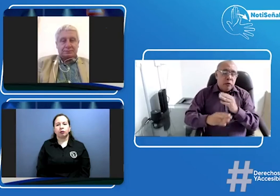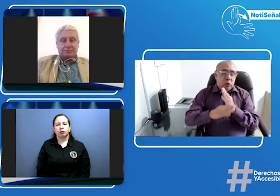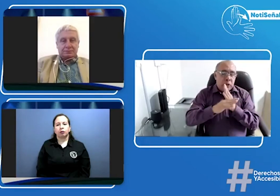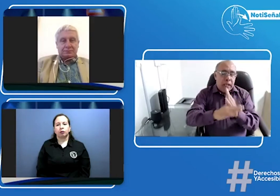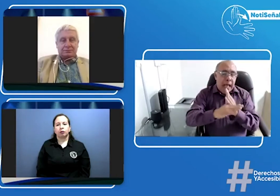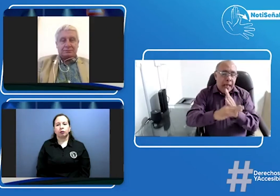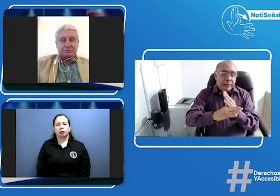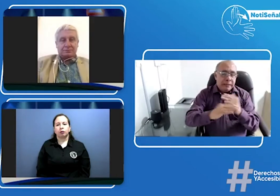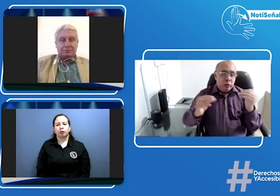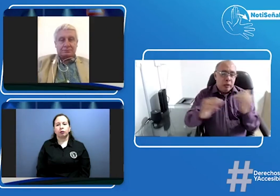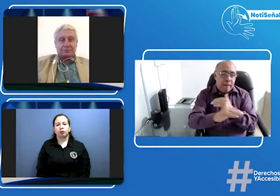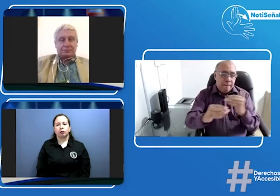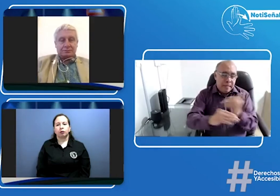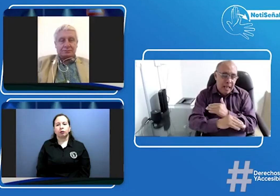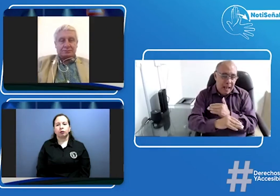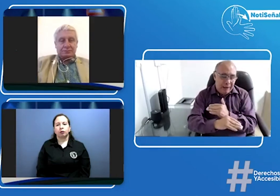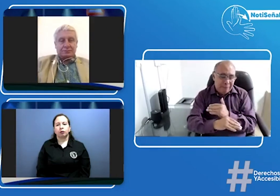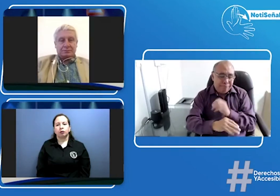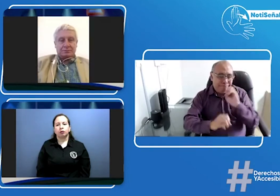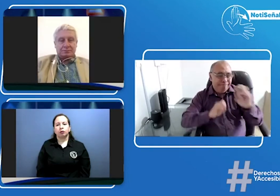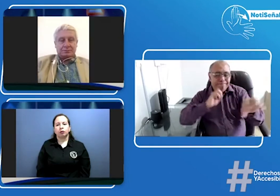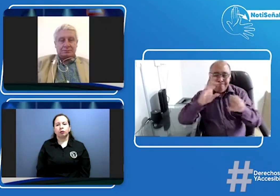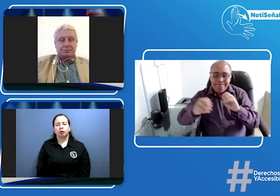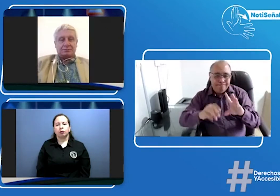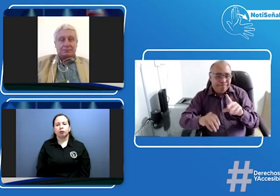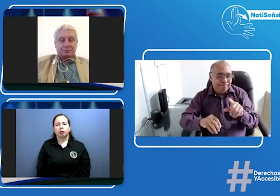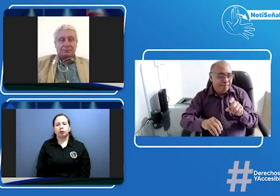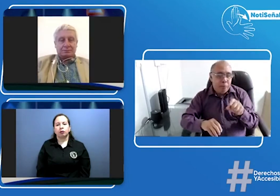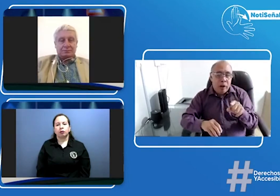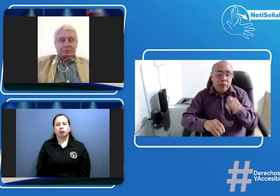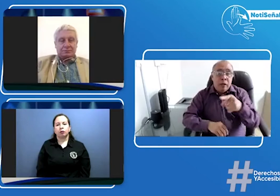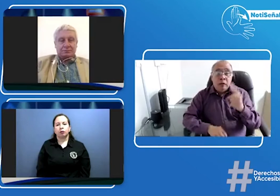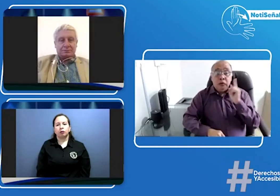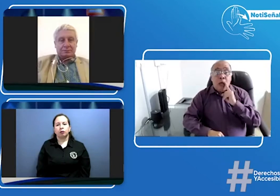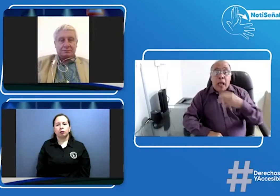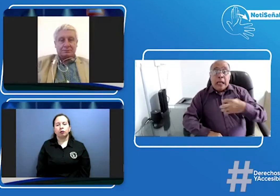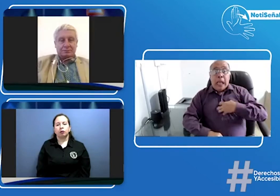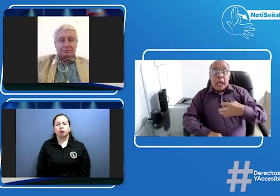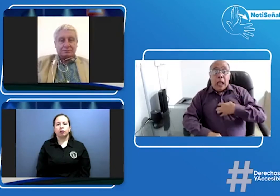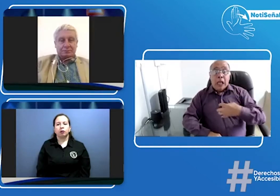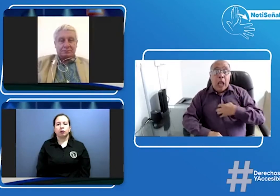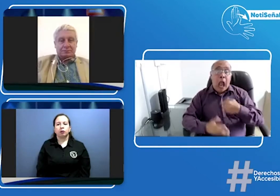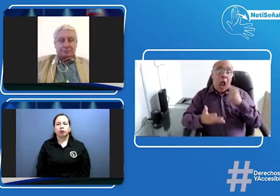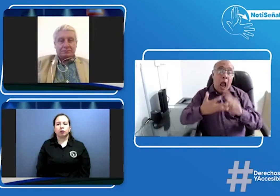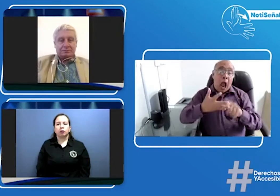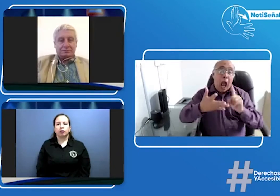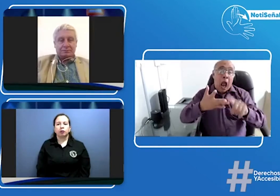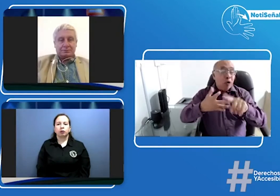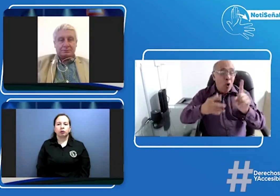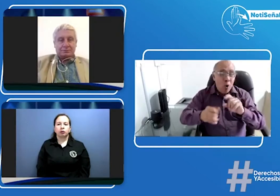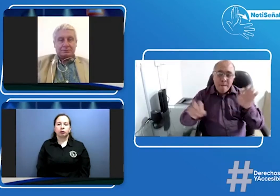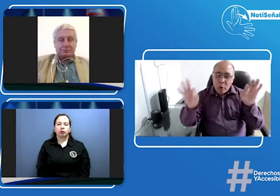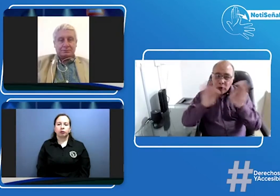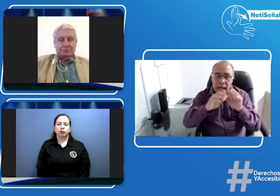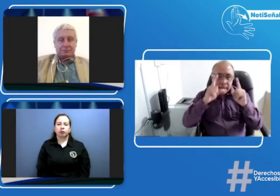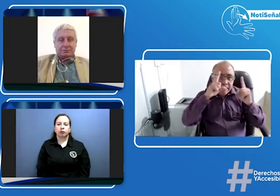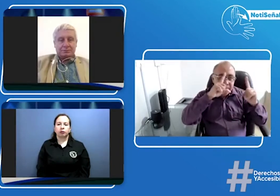Transporte frente a la Agencia Nacional de Seguridad Vial mostrar todo esto cuáles son las quejas de la comunidad